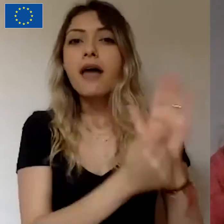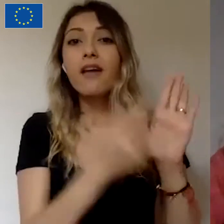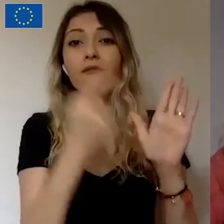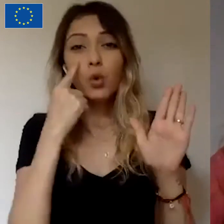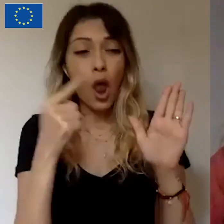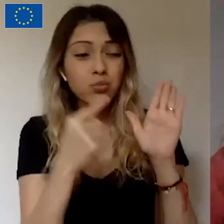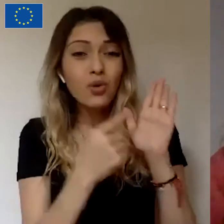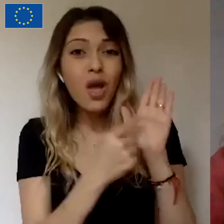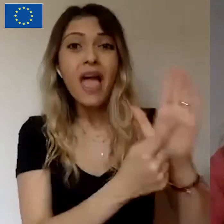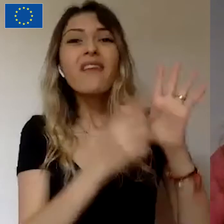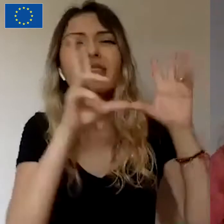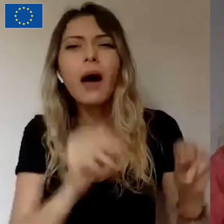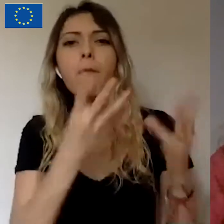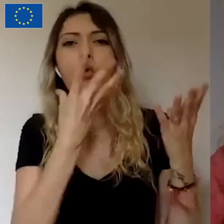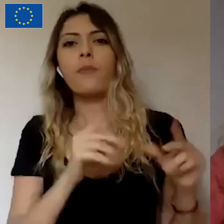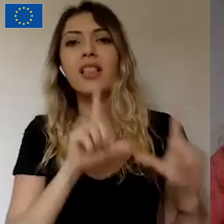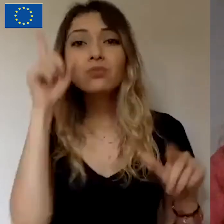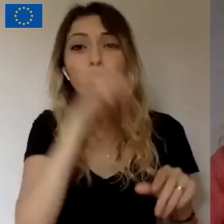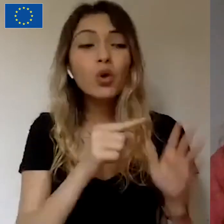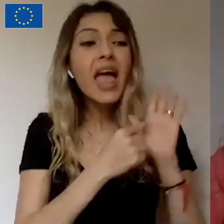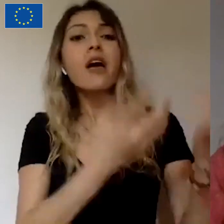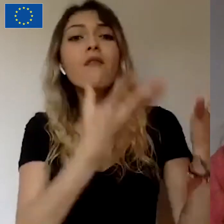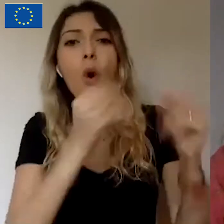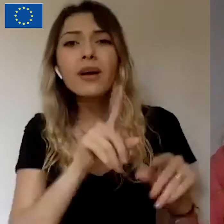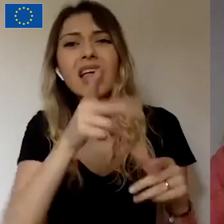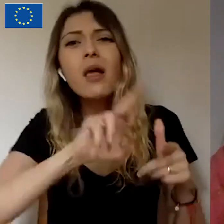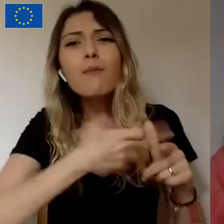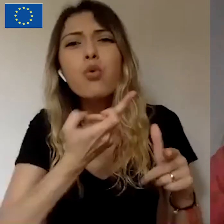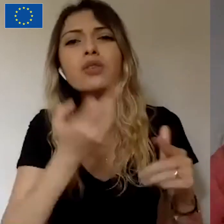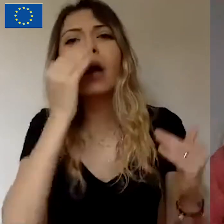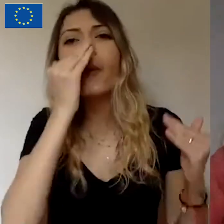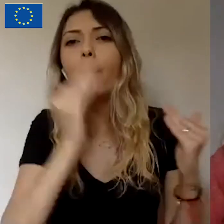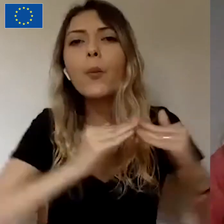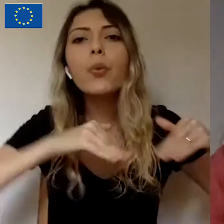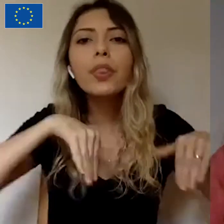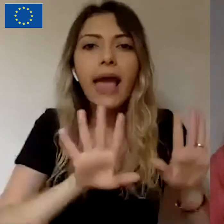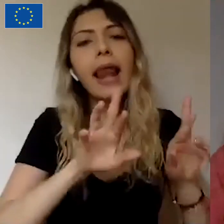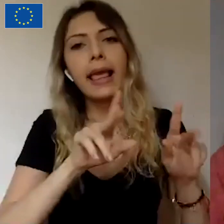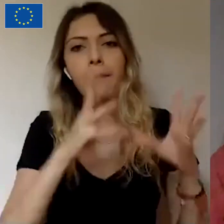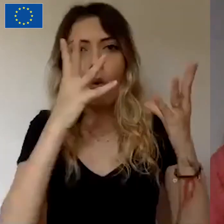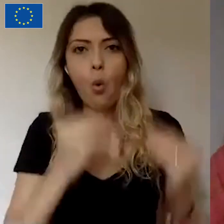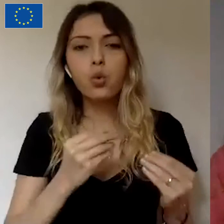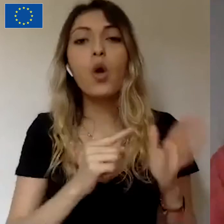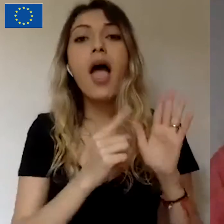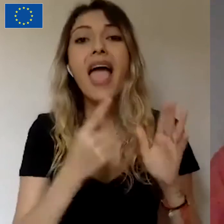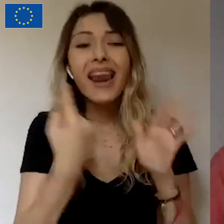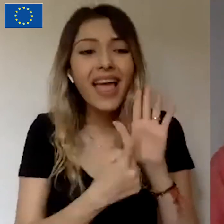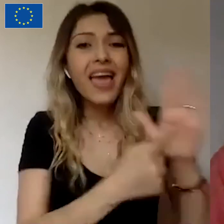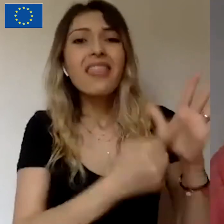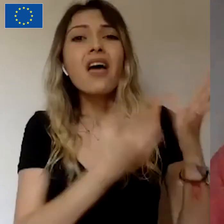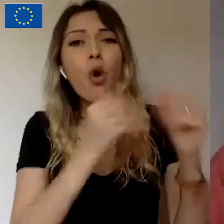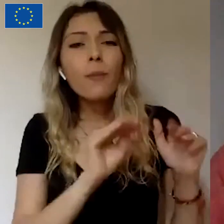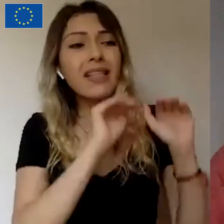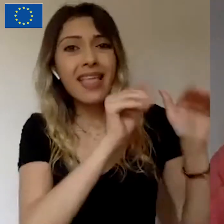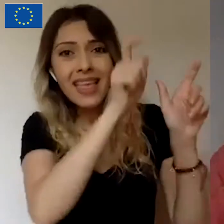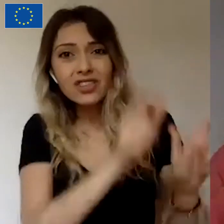ulaşmazsanız projenizi gerçekleştiremeyeceğinizi düşündüğünüz için bu şart aranıyor. Eğer hedefe ulaşılamazsa destekçilere paraları geri iade